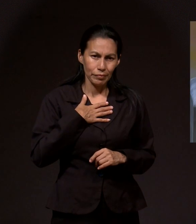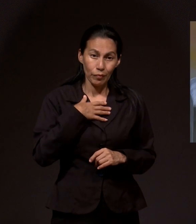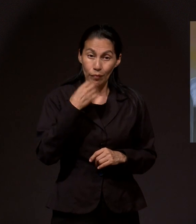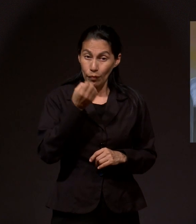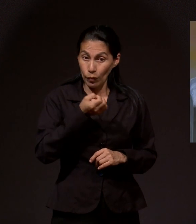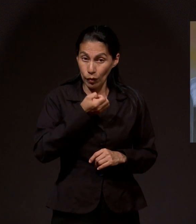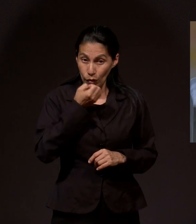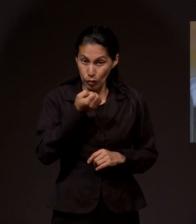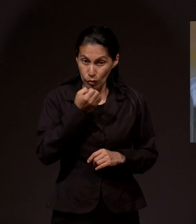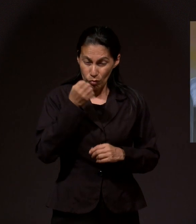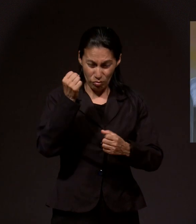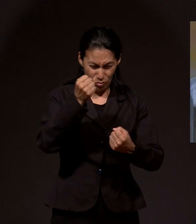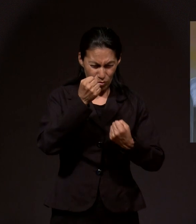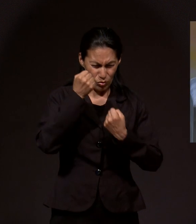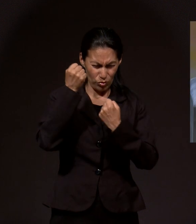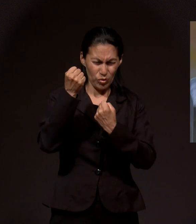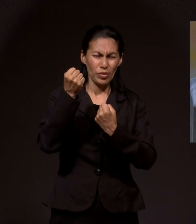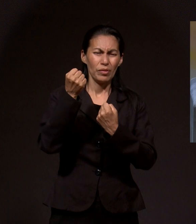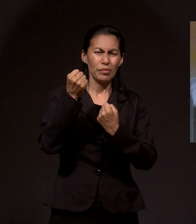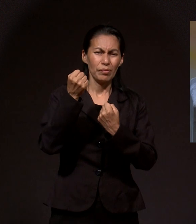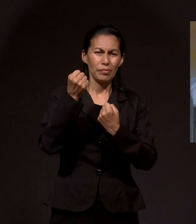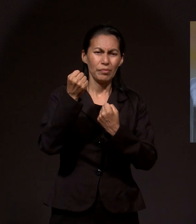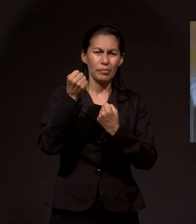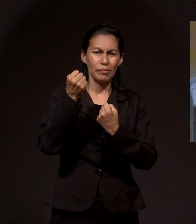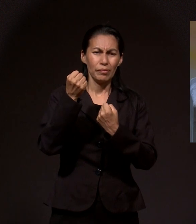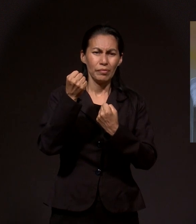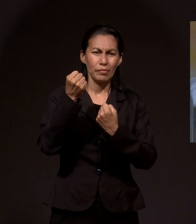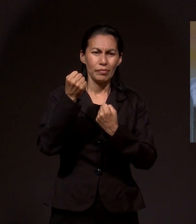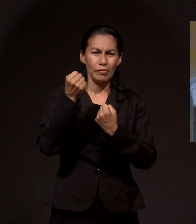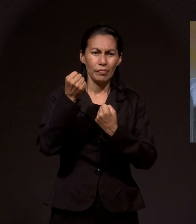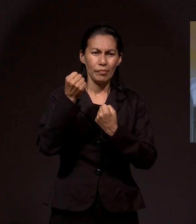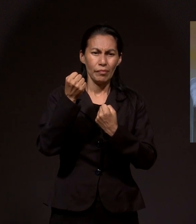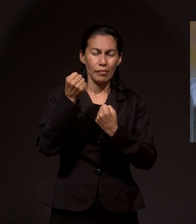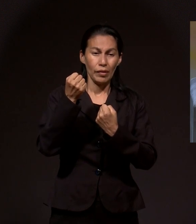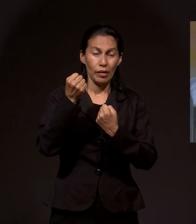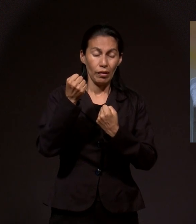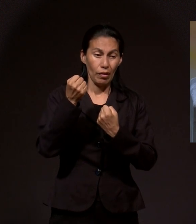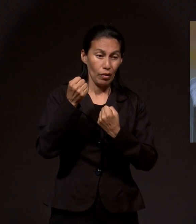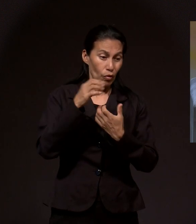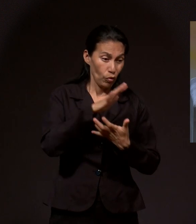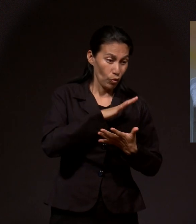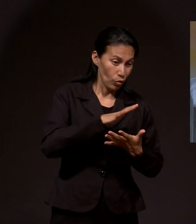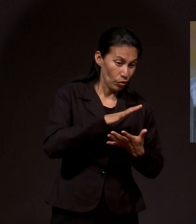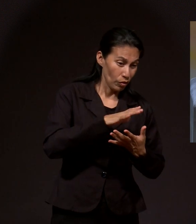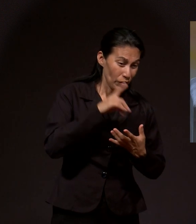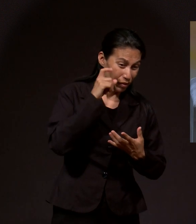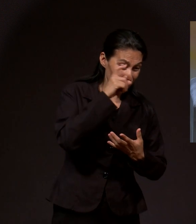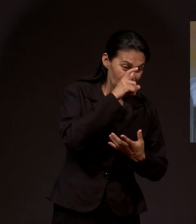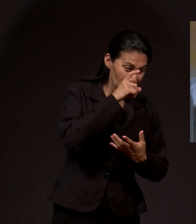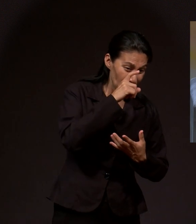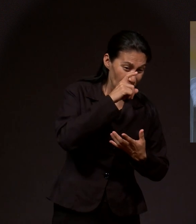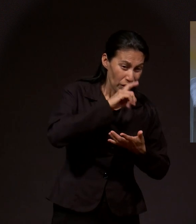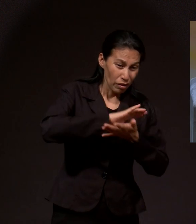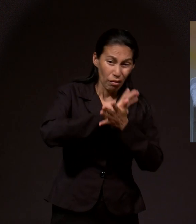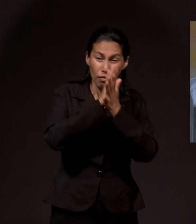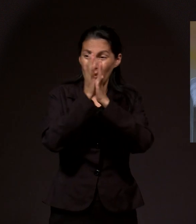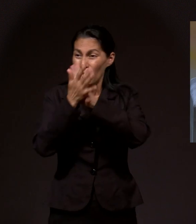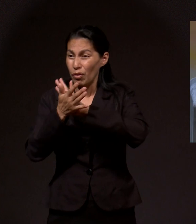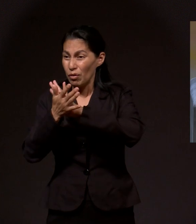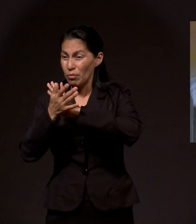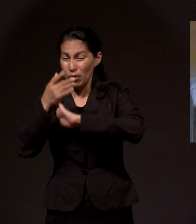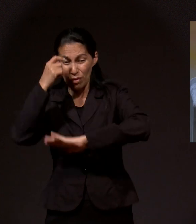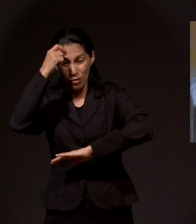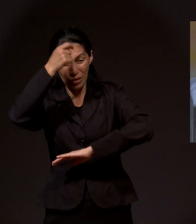Para mí la oración es un poder que comete las dificultades en bendiciones.